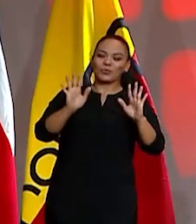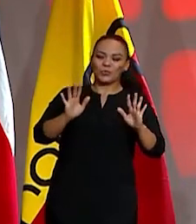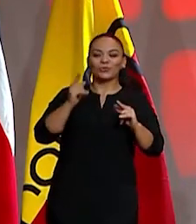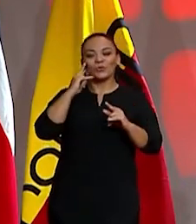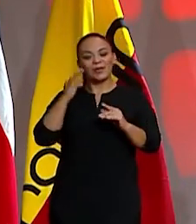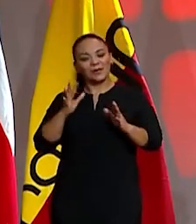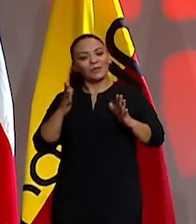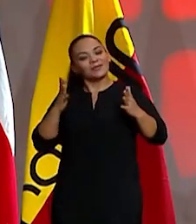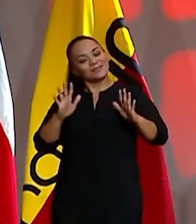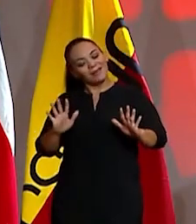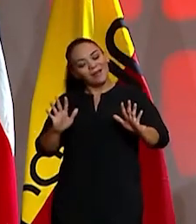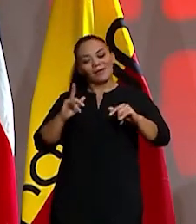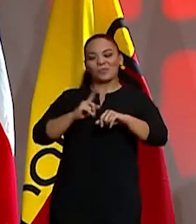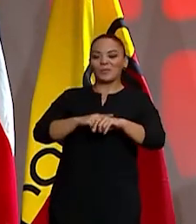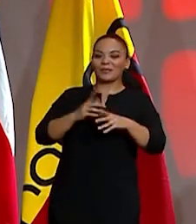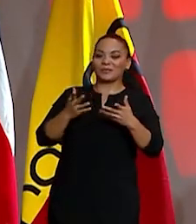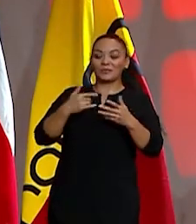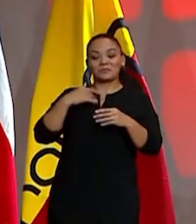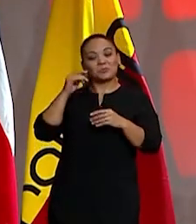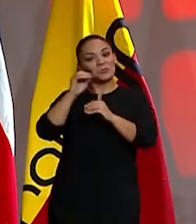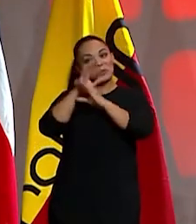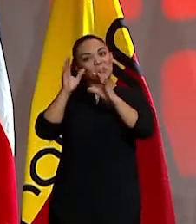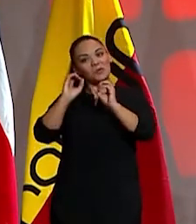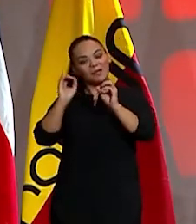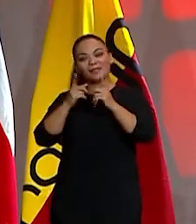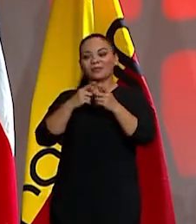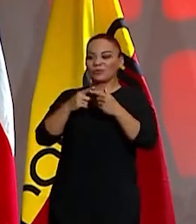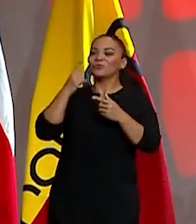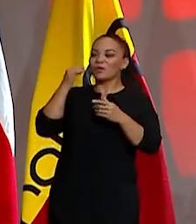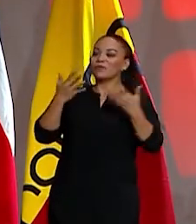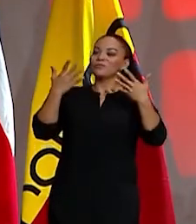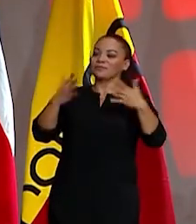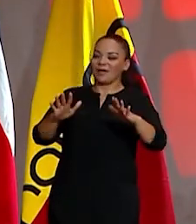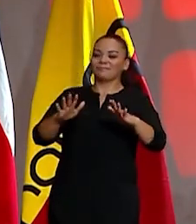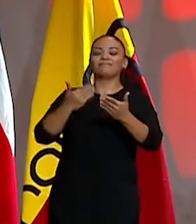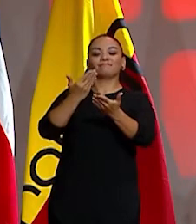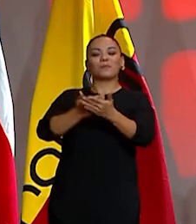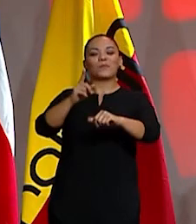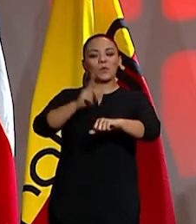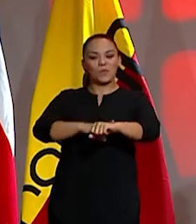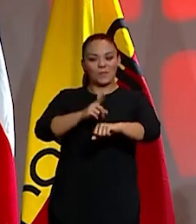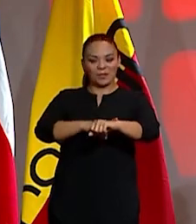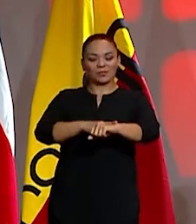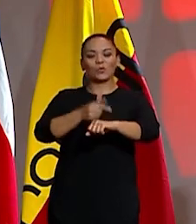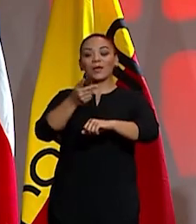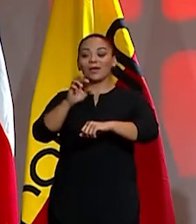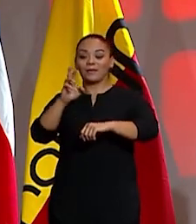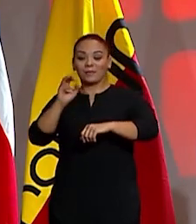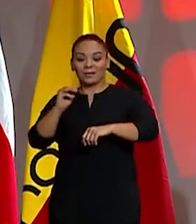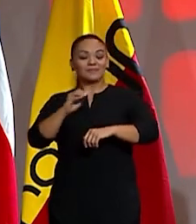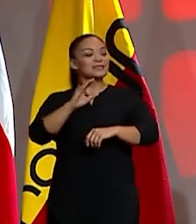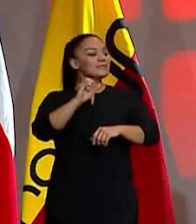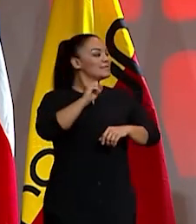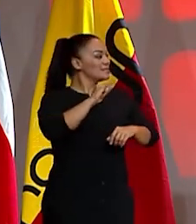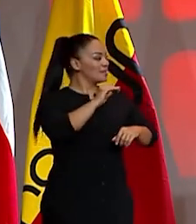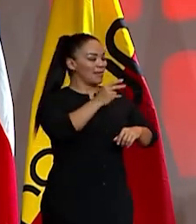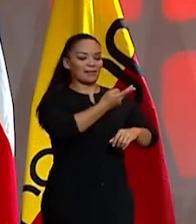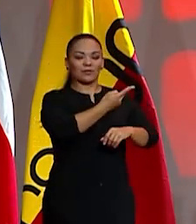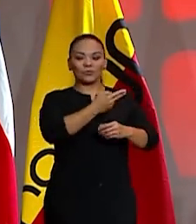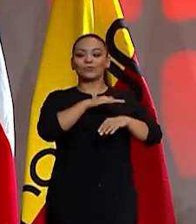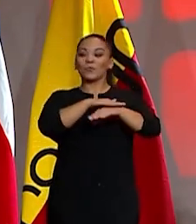creo que ya sí es momento, no se me ocurrió nada más tampoco. Entonces, yo creo que ya es buen momento de que Don Germán y Don Siviani nos hagan